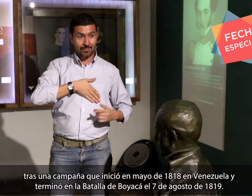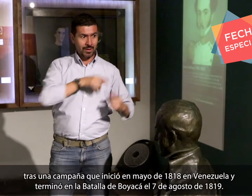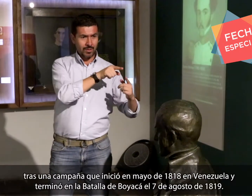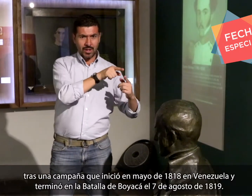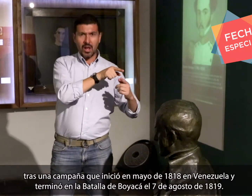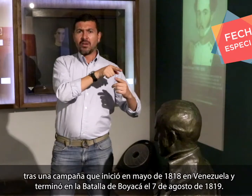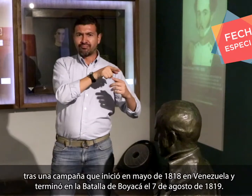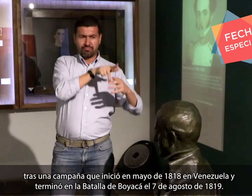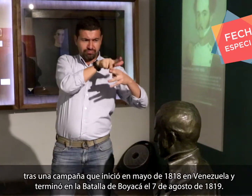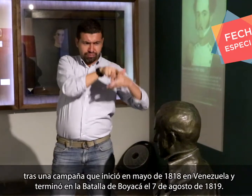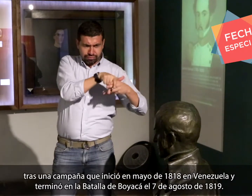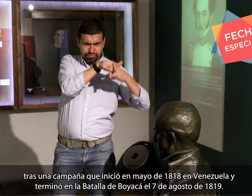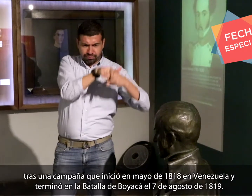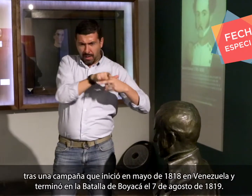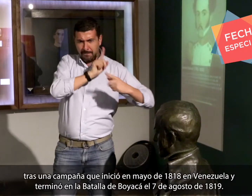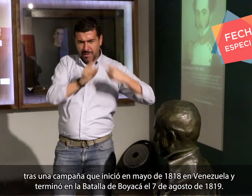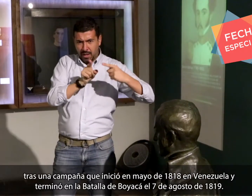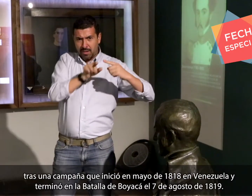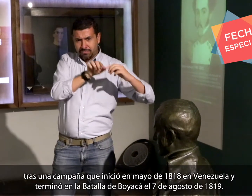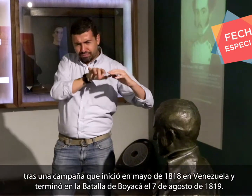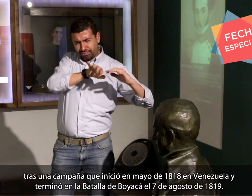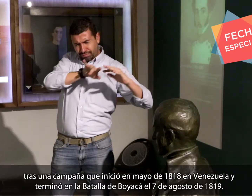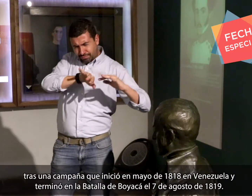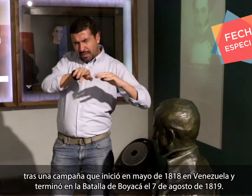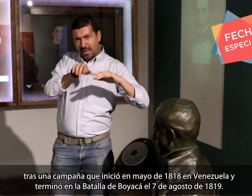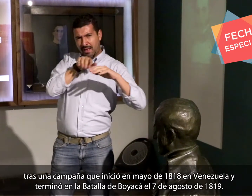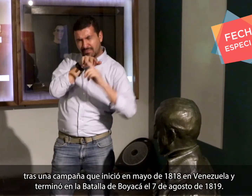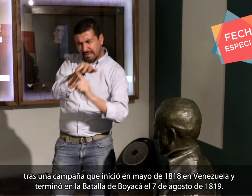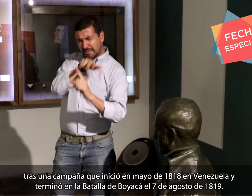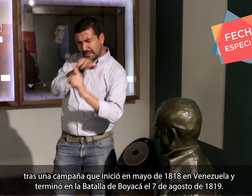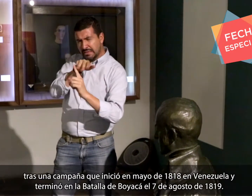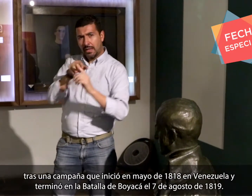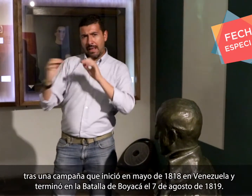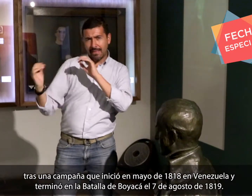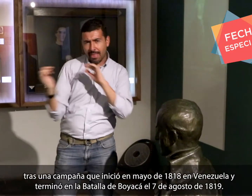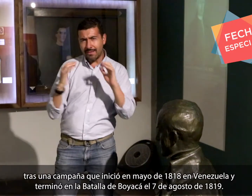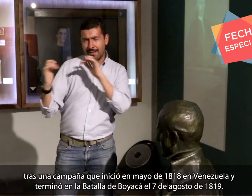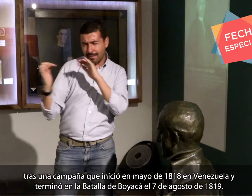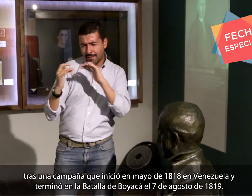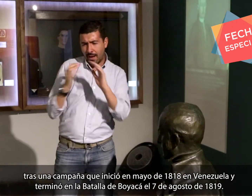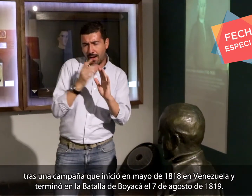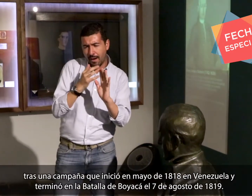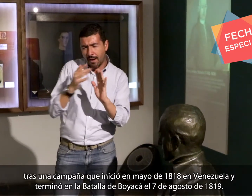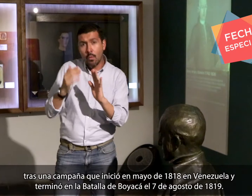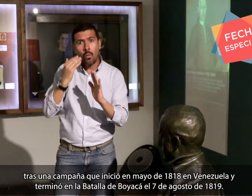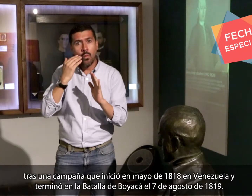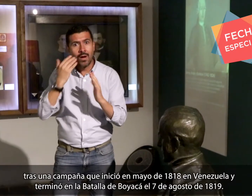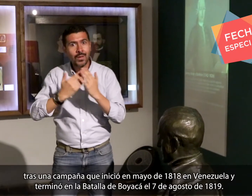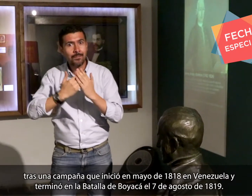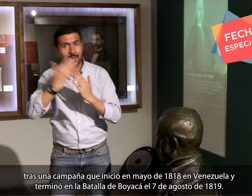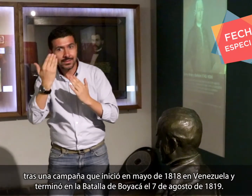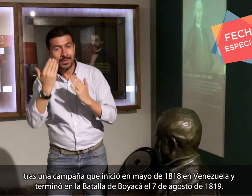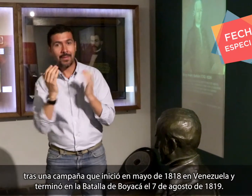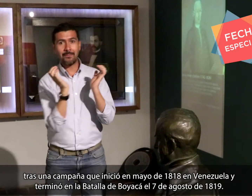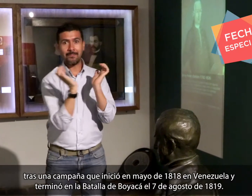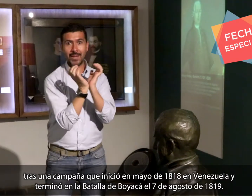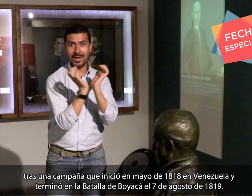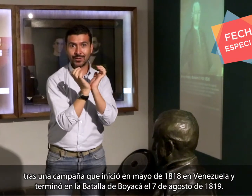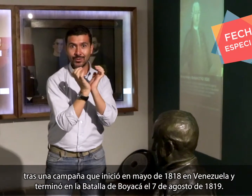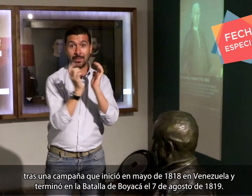Tras una campaña que inició en mayo de 1818 en Venezuela. Música Y terminó